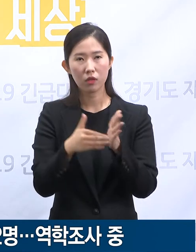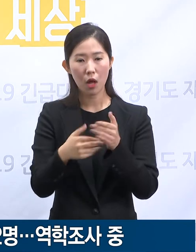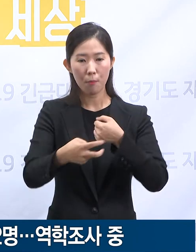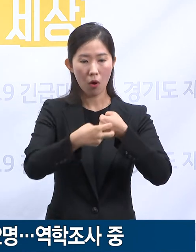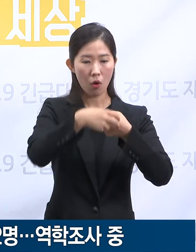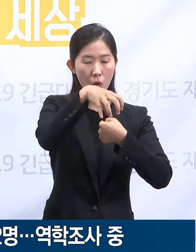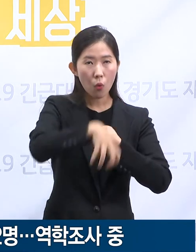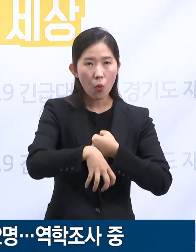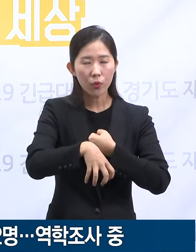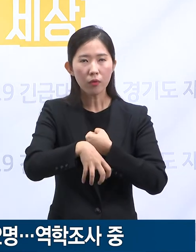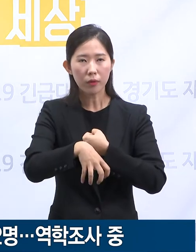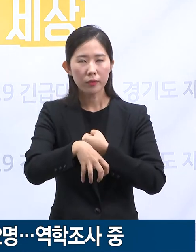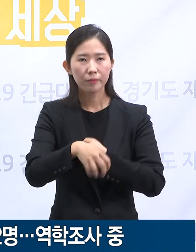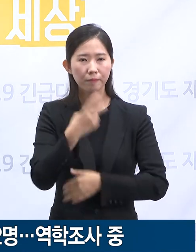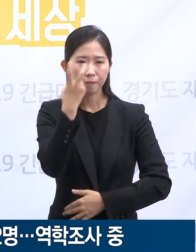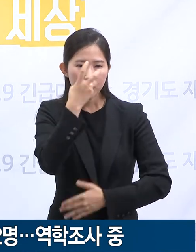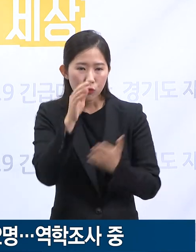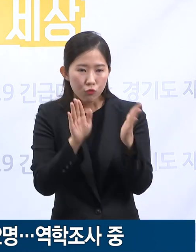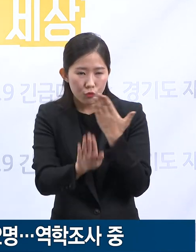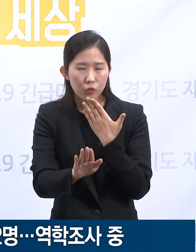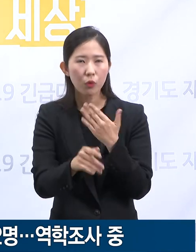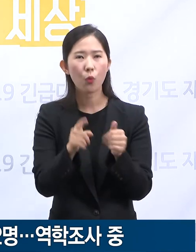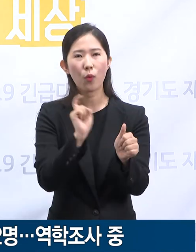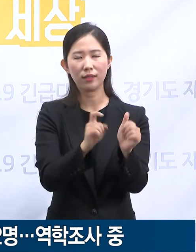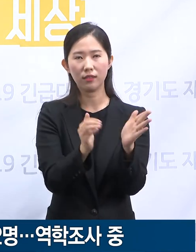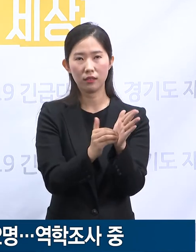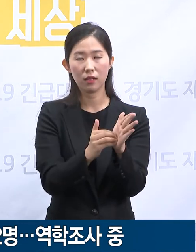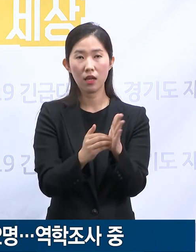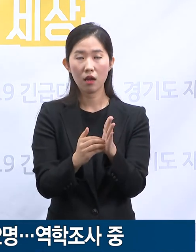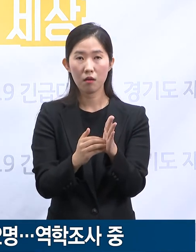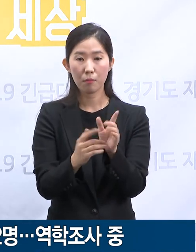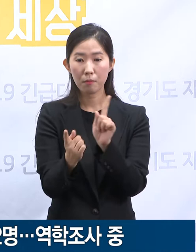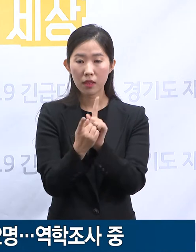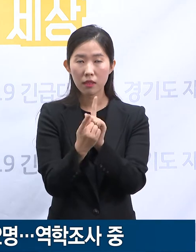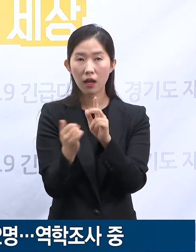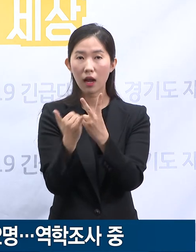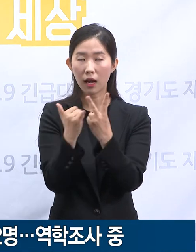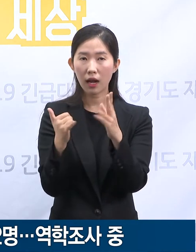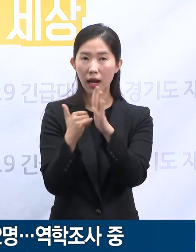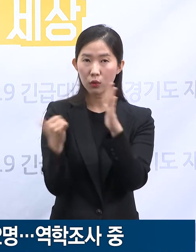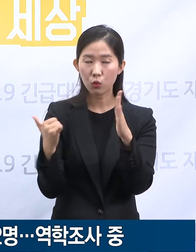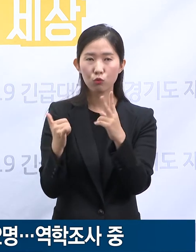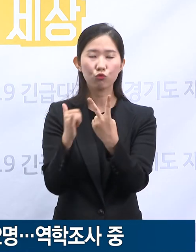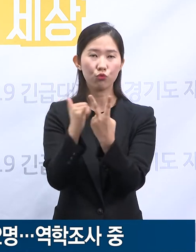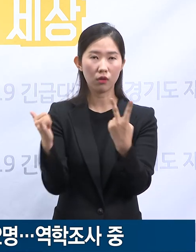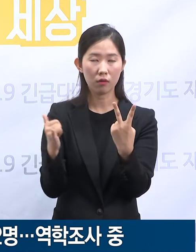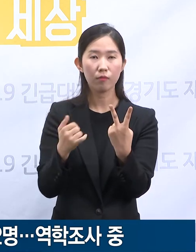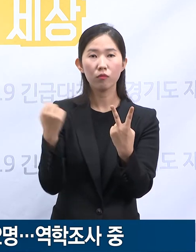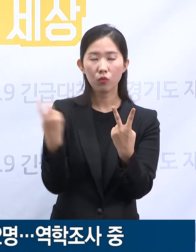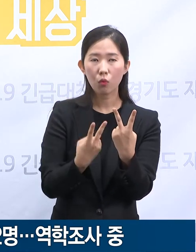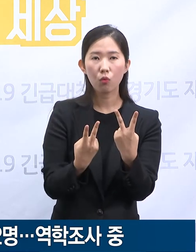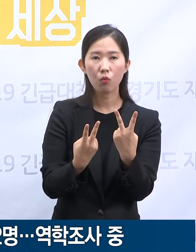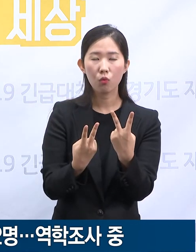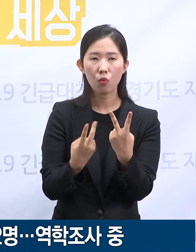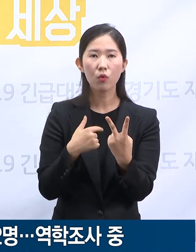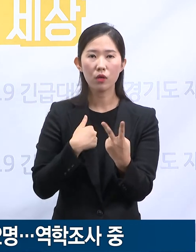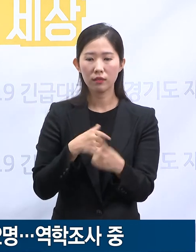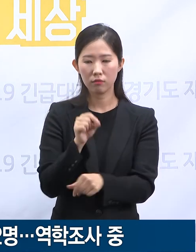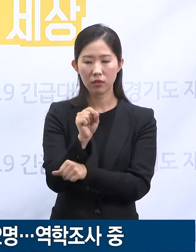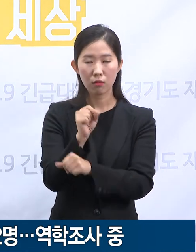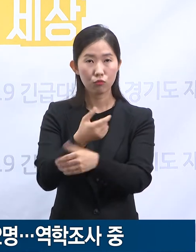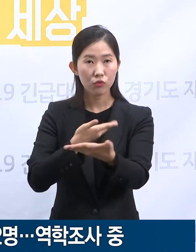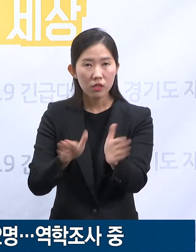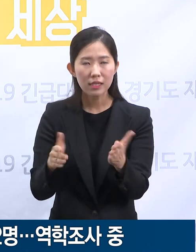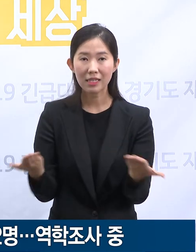선별검사에서 확진되었으며 접촉했던 가족 2명과 7월 13일 단기 근무했었던 공장 및 출입 사무실 등에서